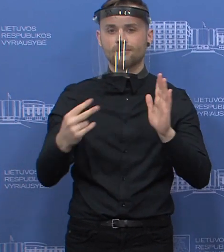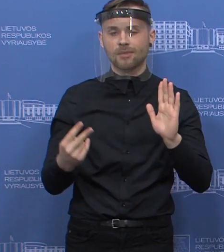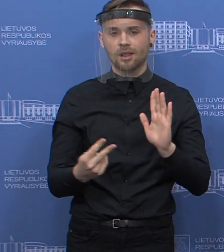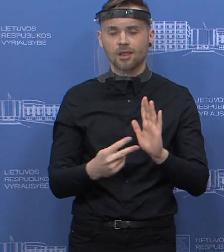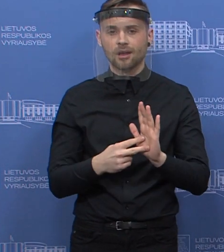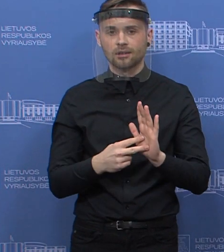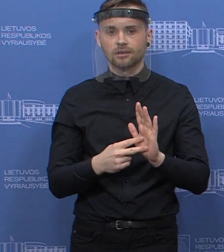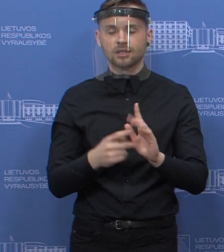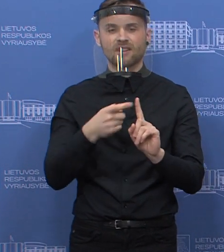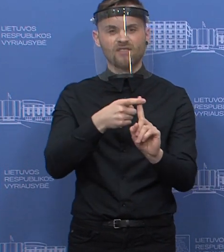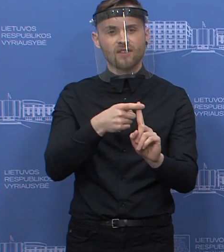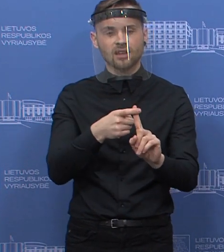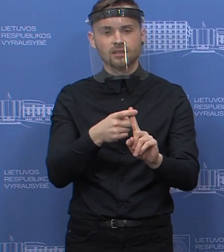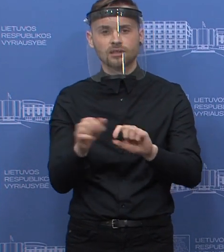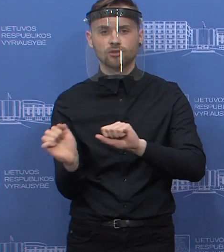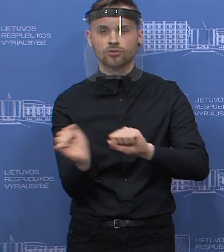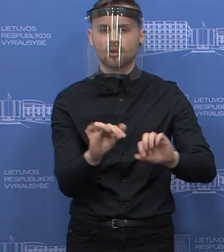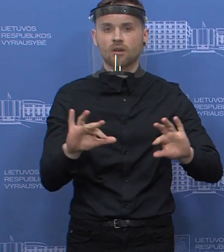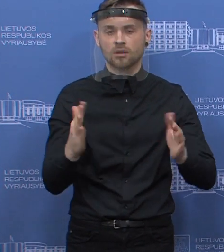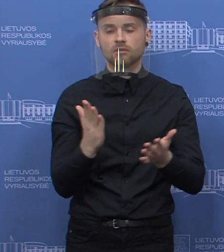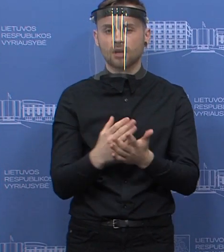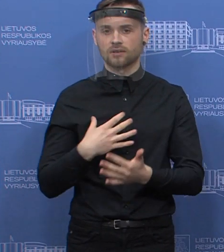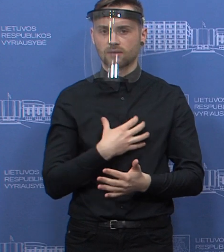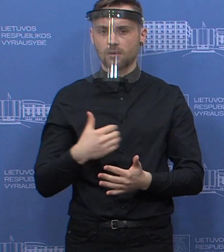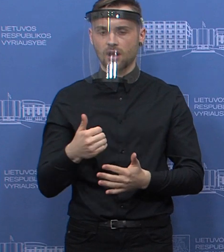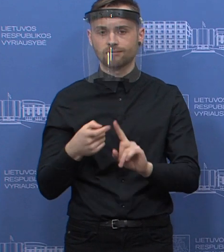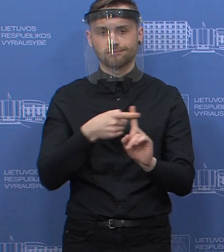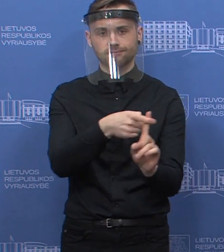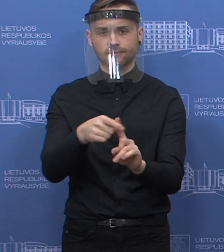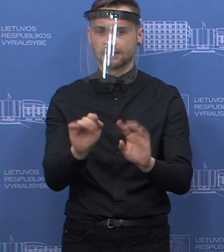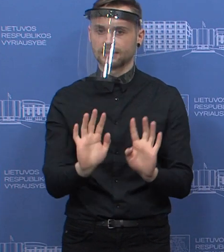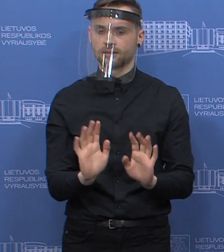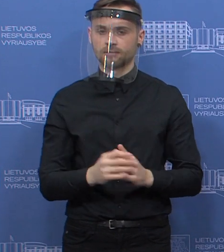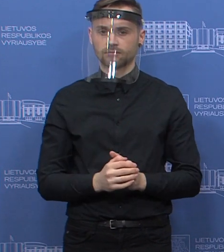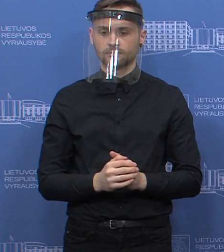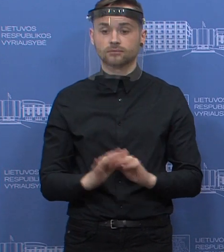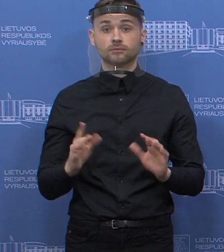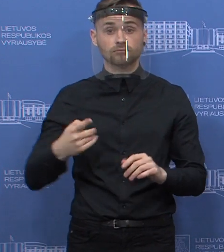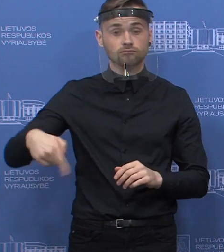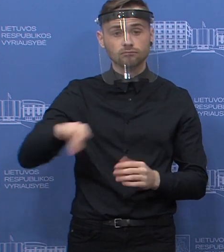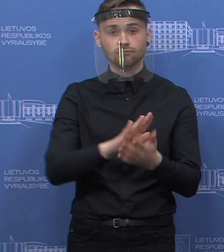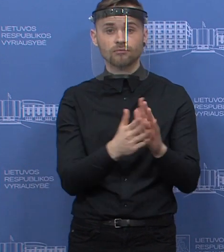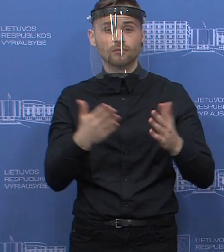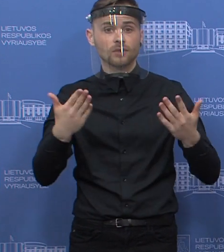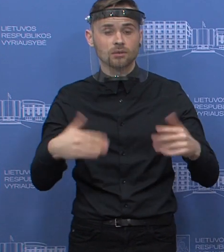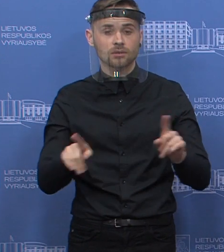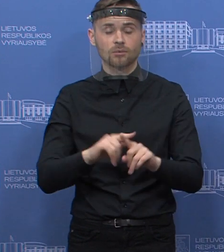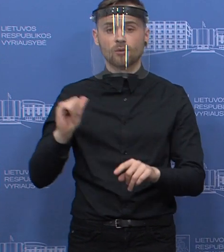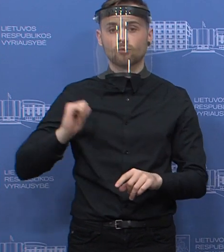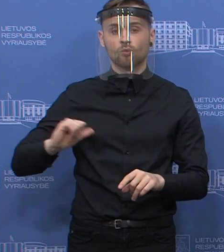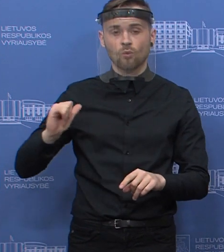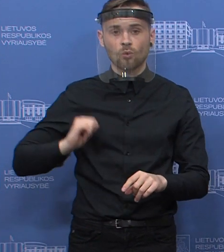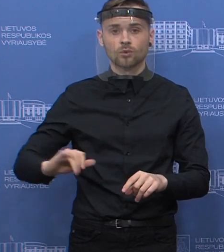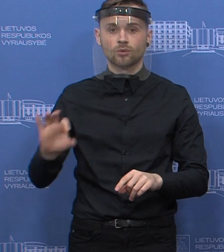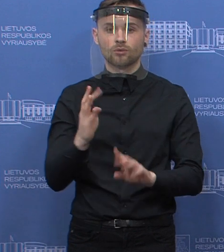infekcijos prevencijos planas apima viską. Ir jeigu tai bus nustatyta, kad jie yra pasiruošę, tiek dėl srautų atskirimo, tiek dėl